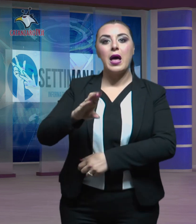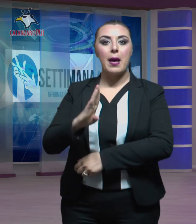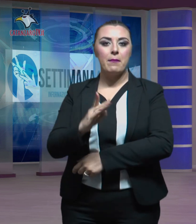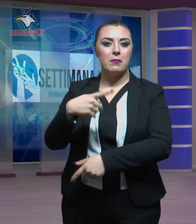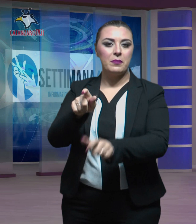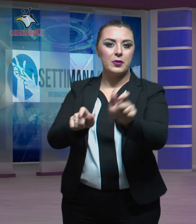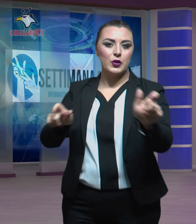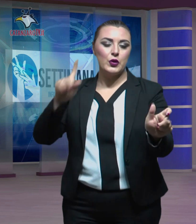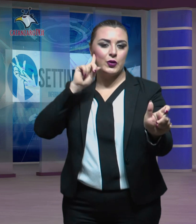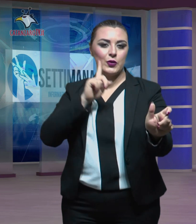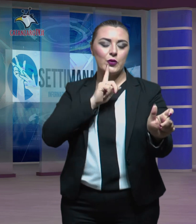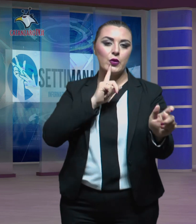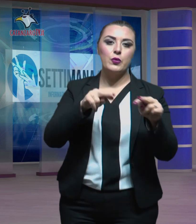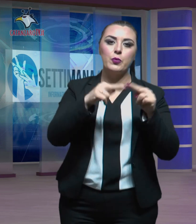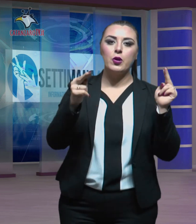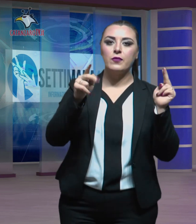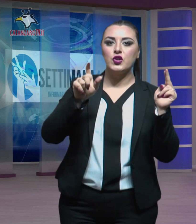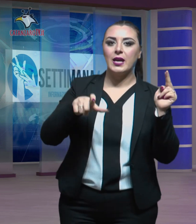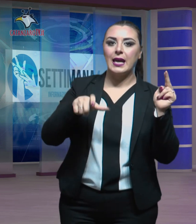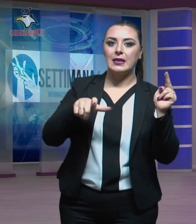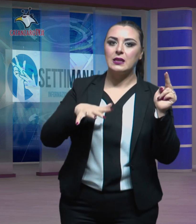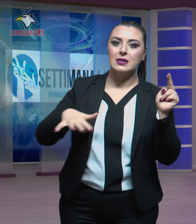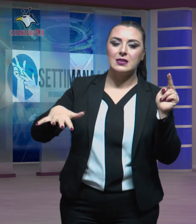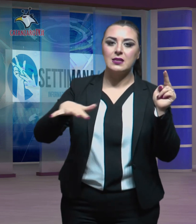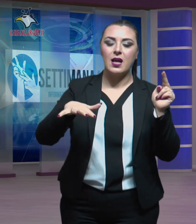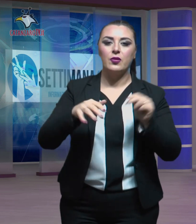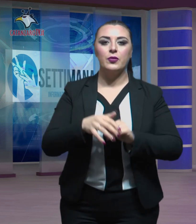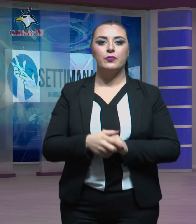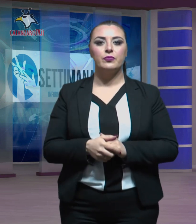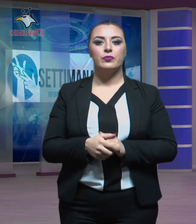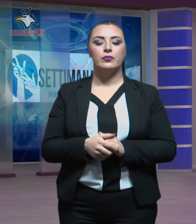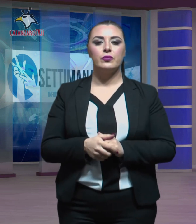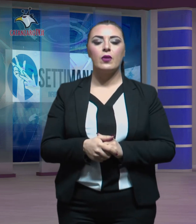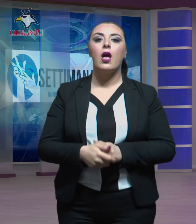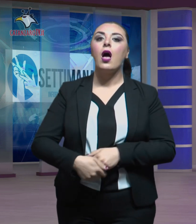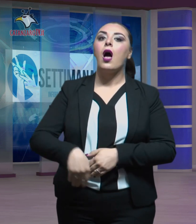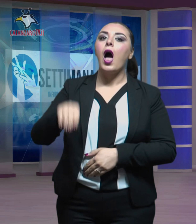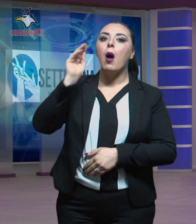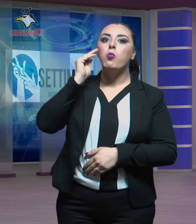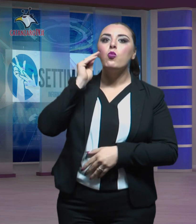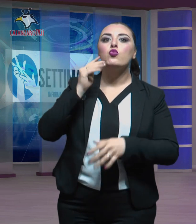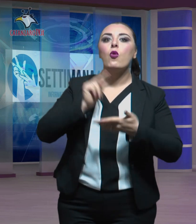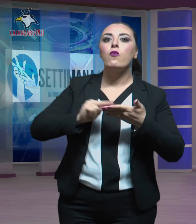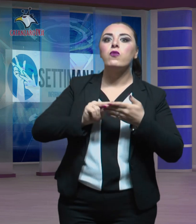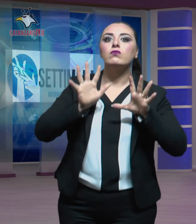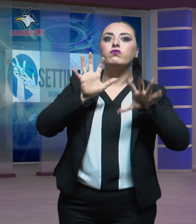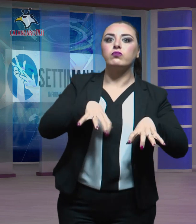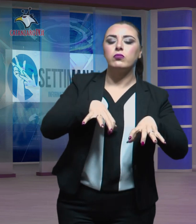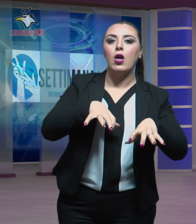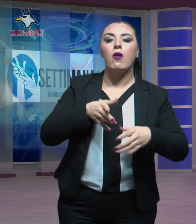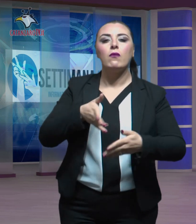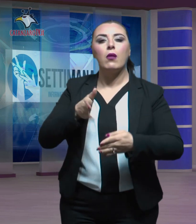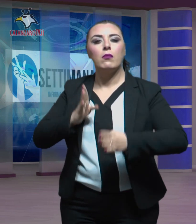per sordi della provincia di Catanzaro. Abuso d'ufficio, favoreggiamento mafioso,